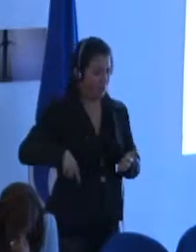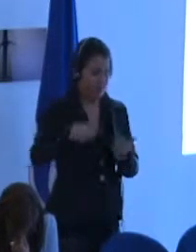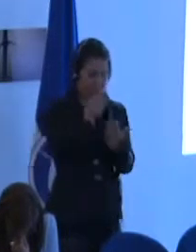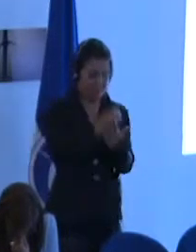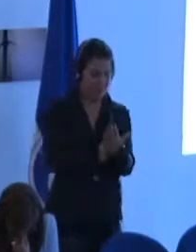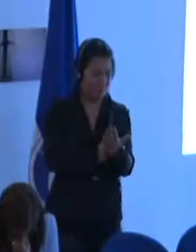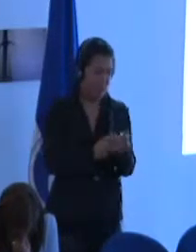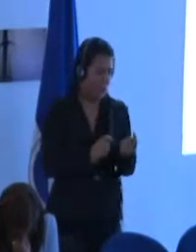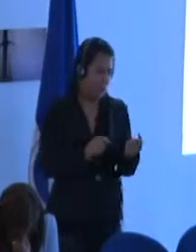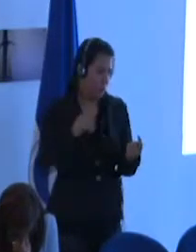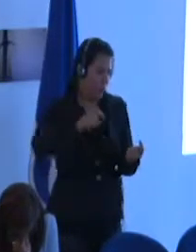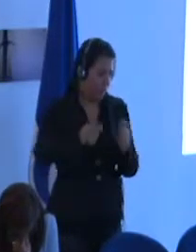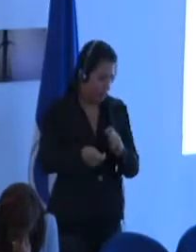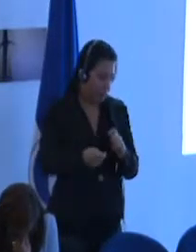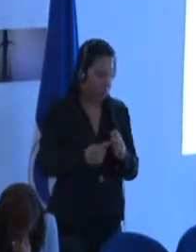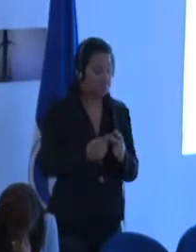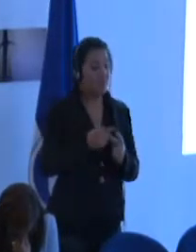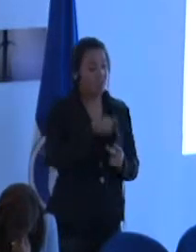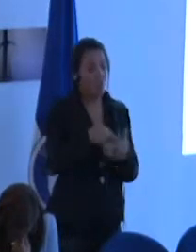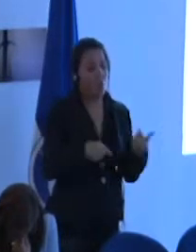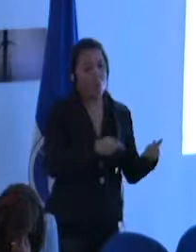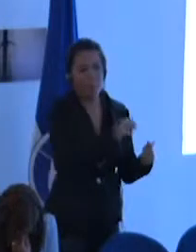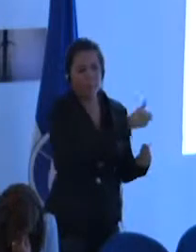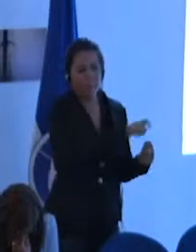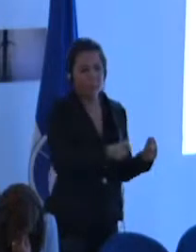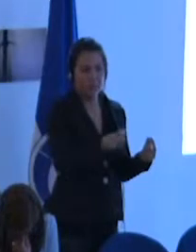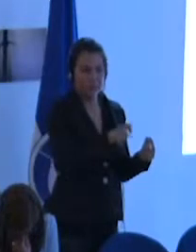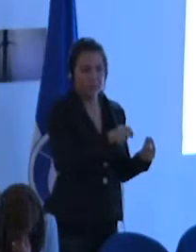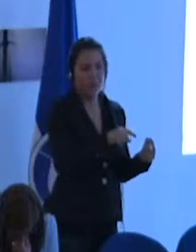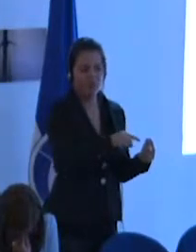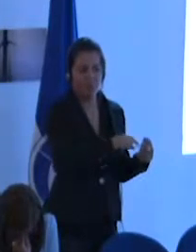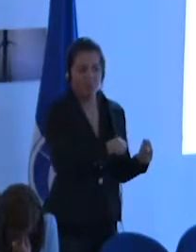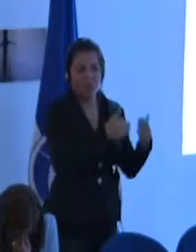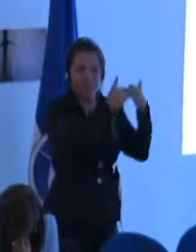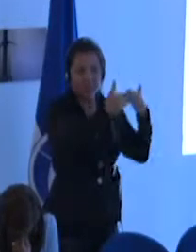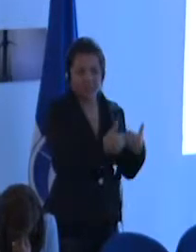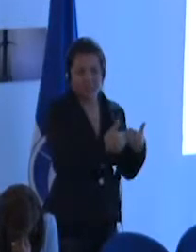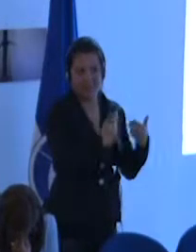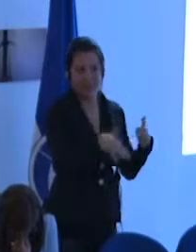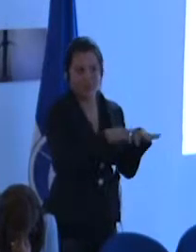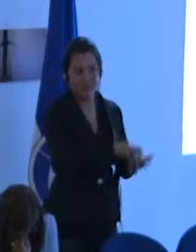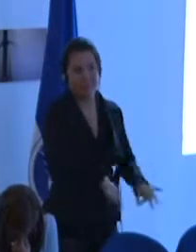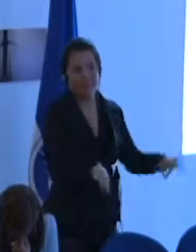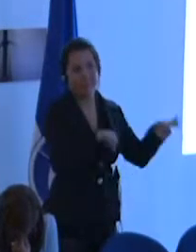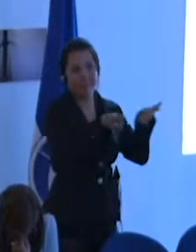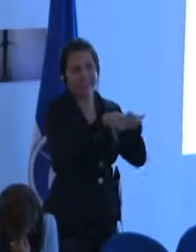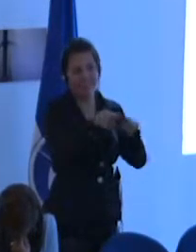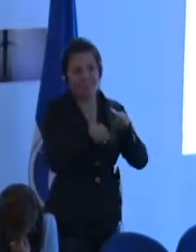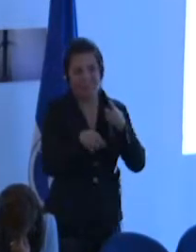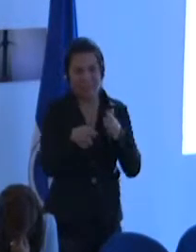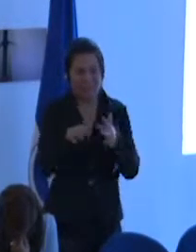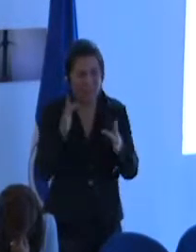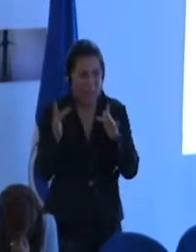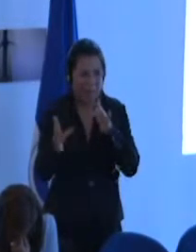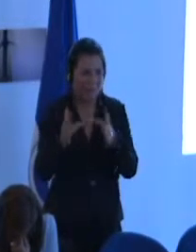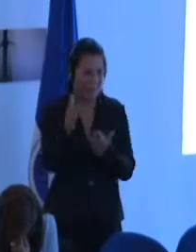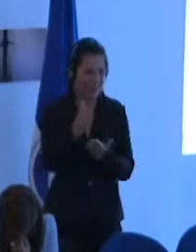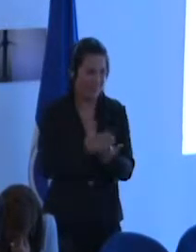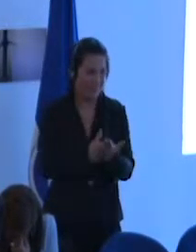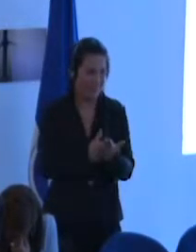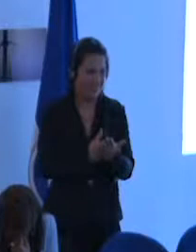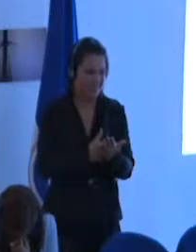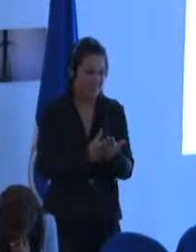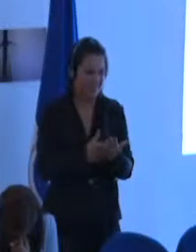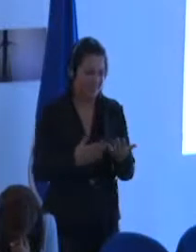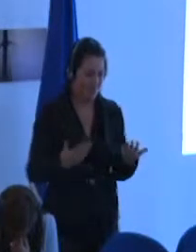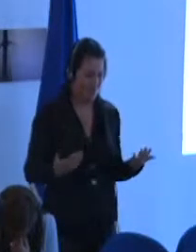currículo hasta personas que tienen limitaciones importantes para acceder al currículum. ¿Con qué